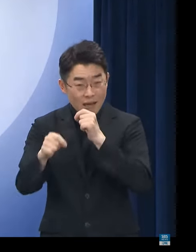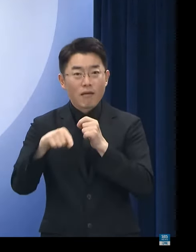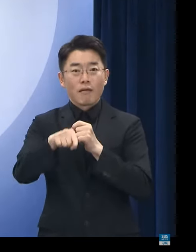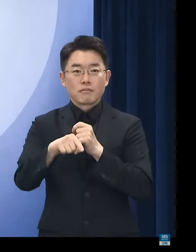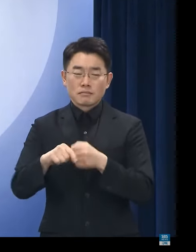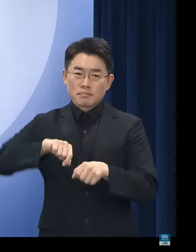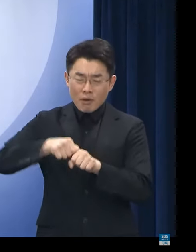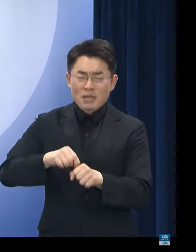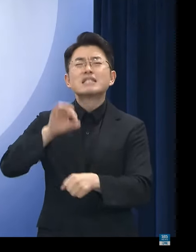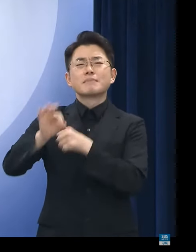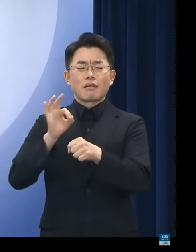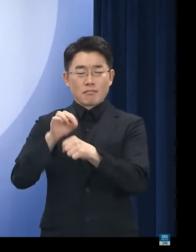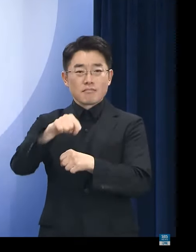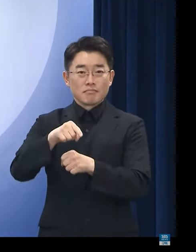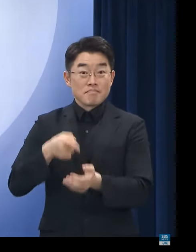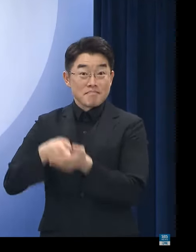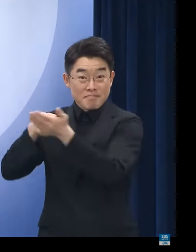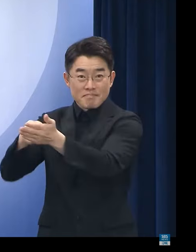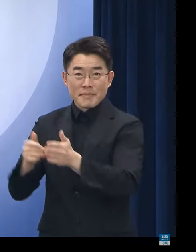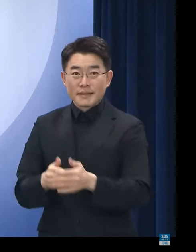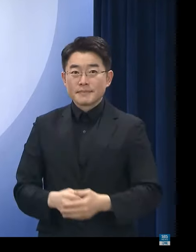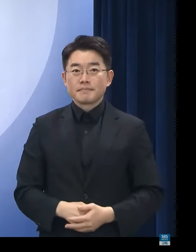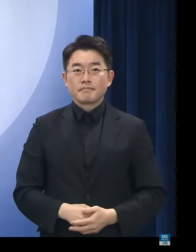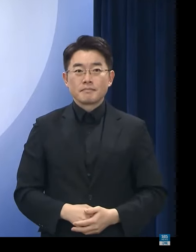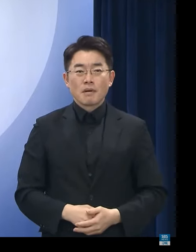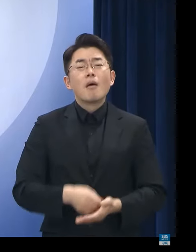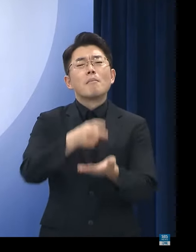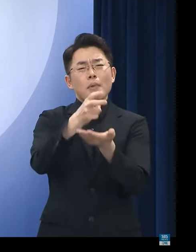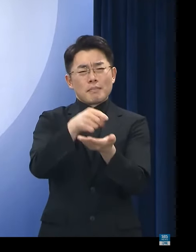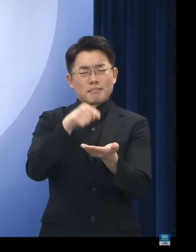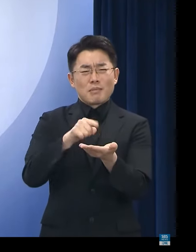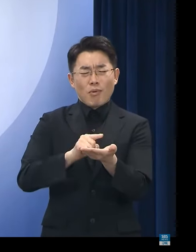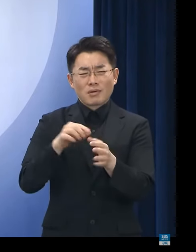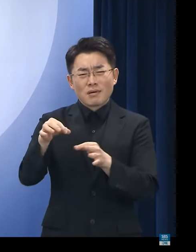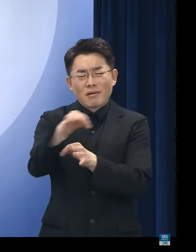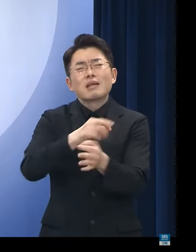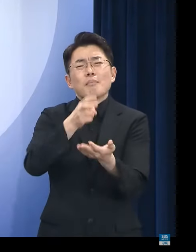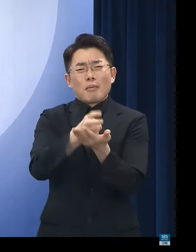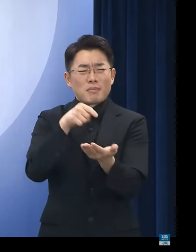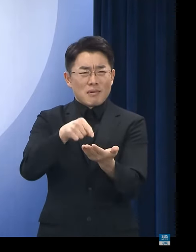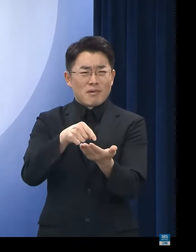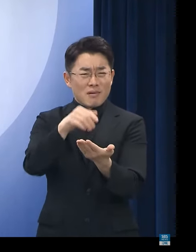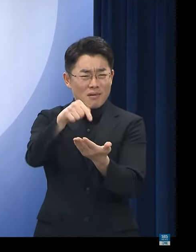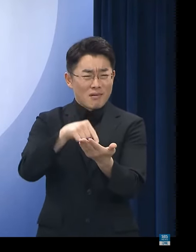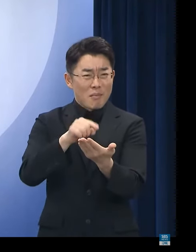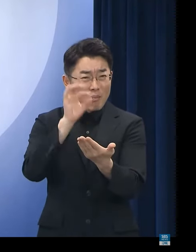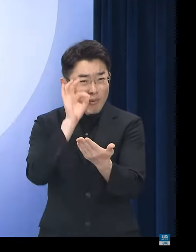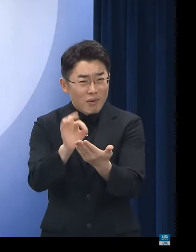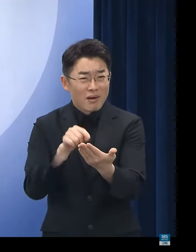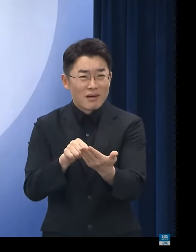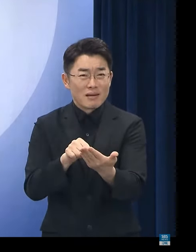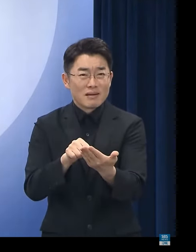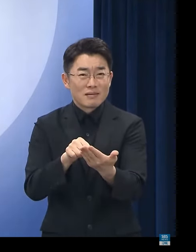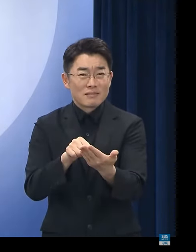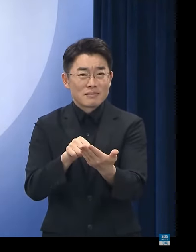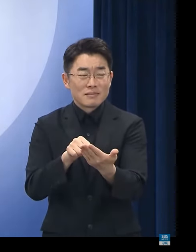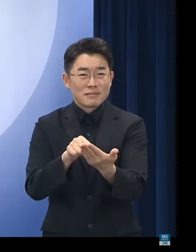좀 작아 보이실 수도 있는데요. 현재 특정경제 특경법이라고 하죠. 개정 전 단계인 현재는